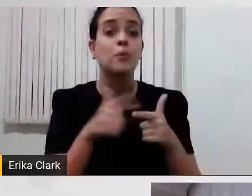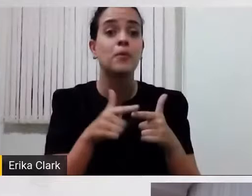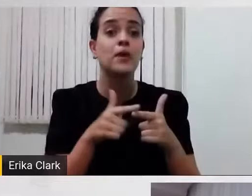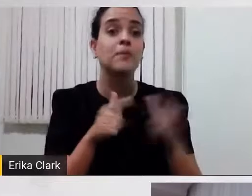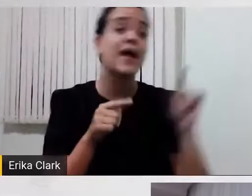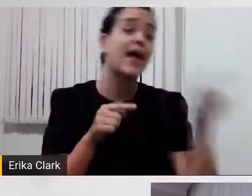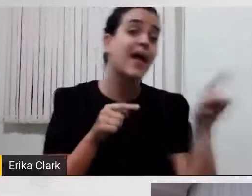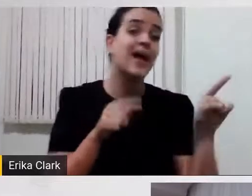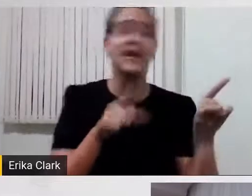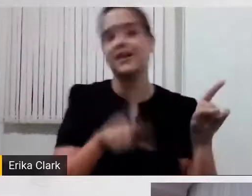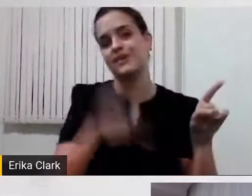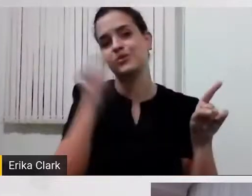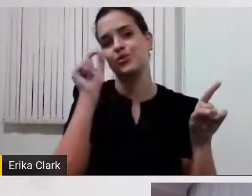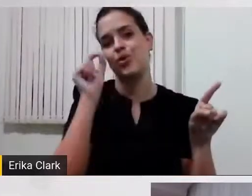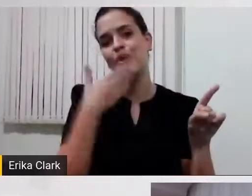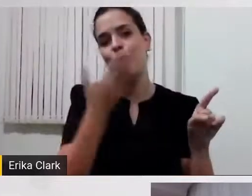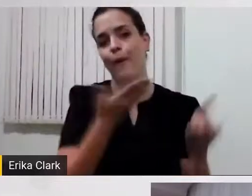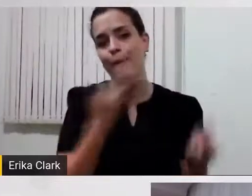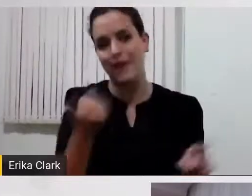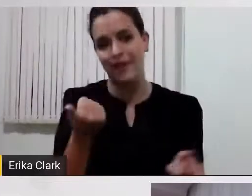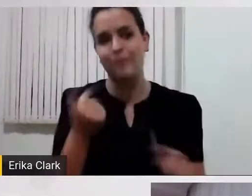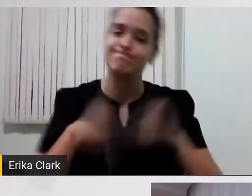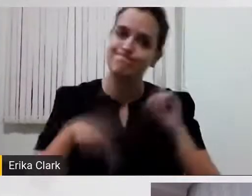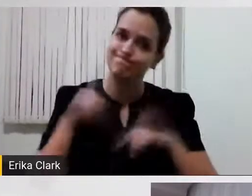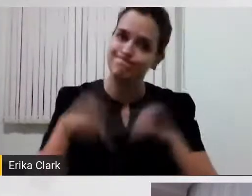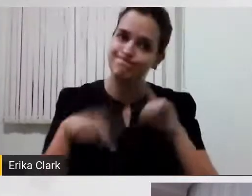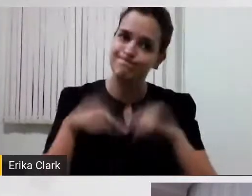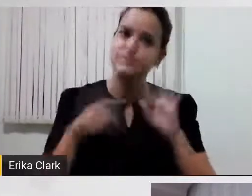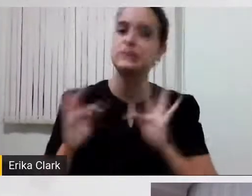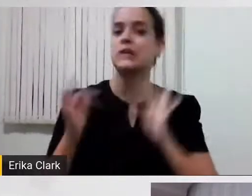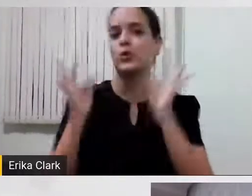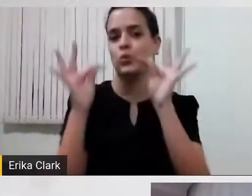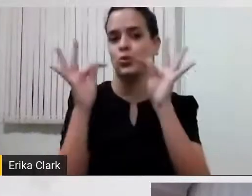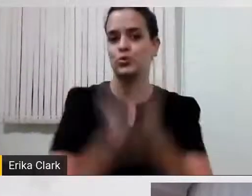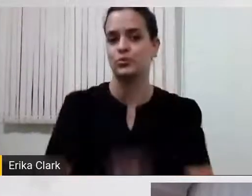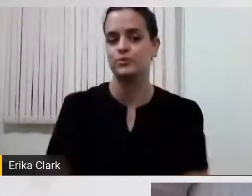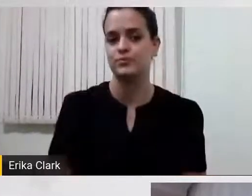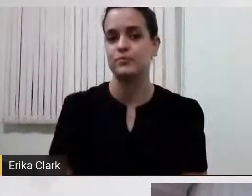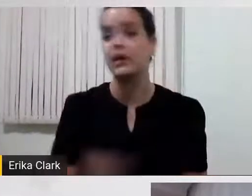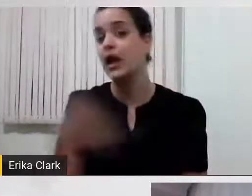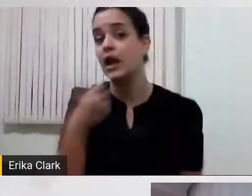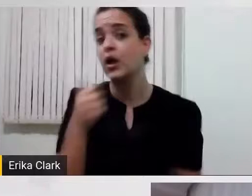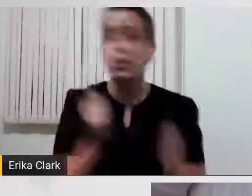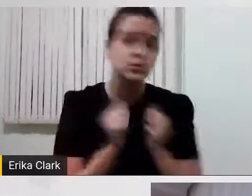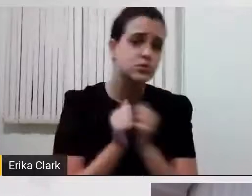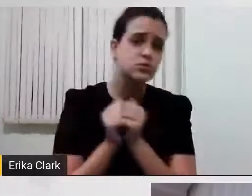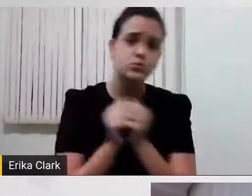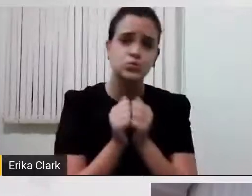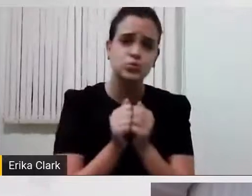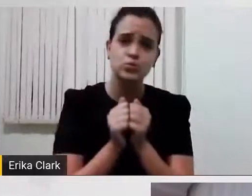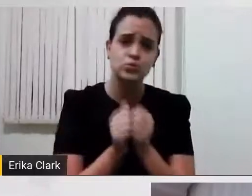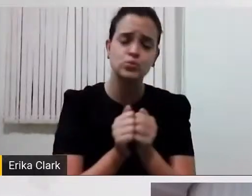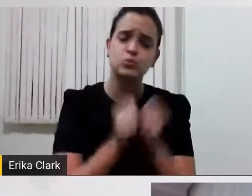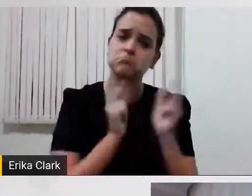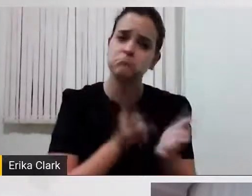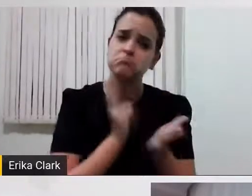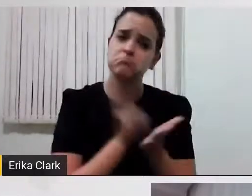é que resolveu a minha situação. E a gente só caminha junto. primeiro, abre um tempo de